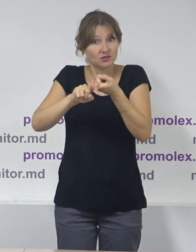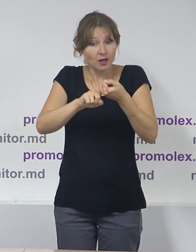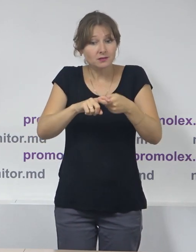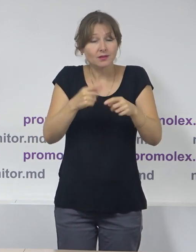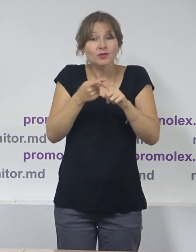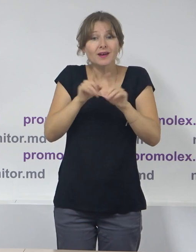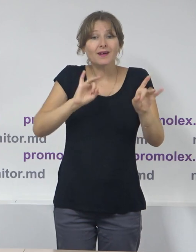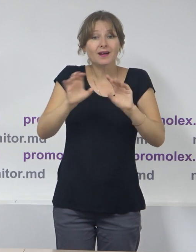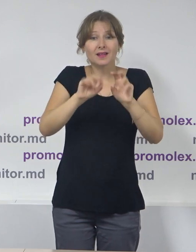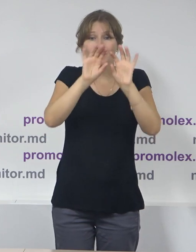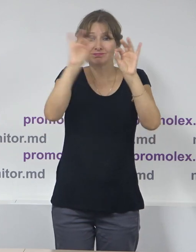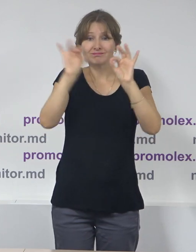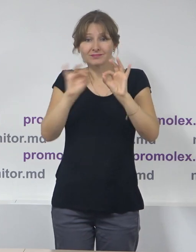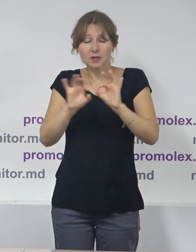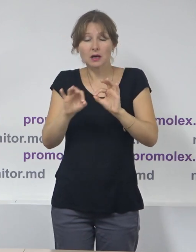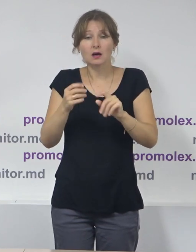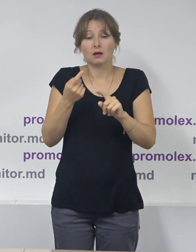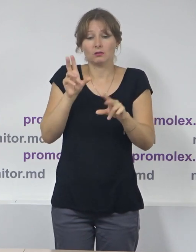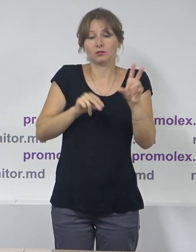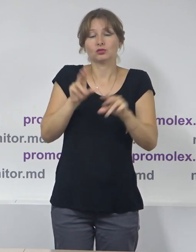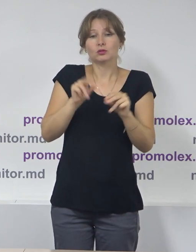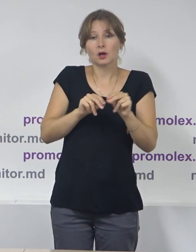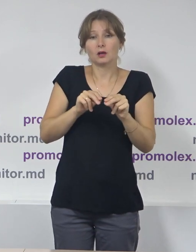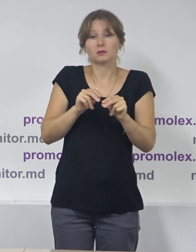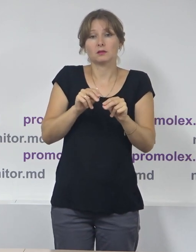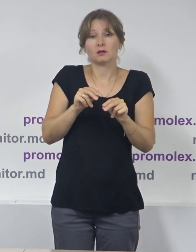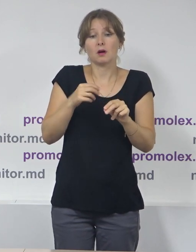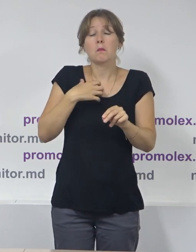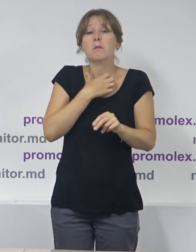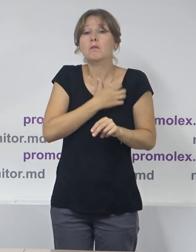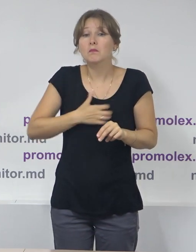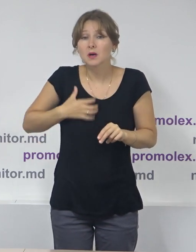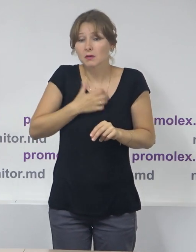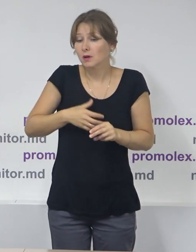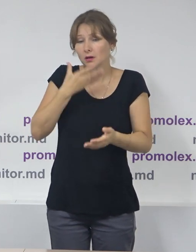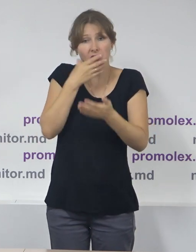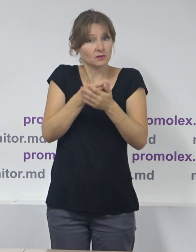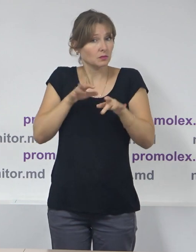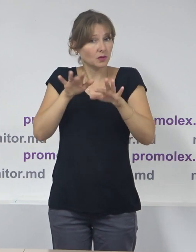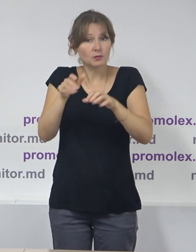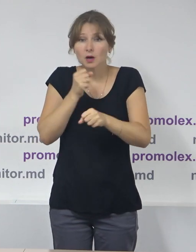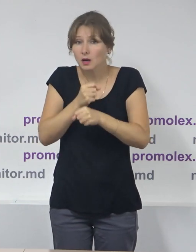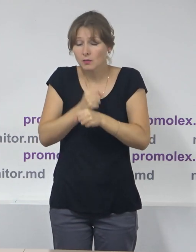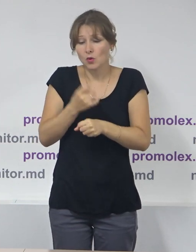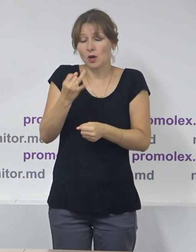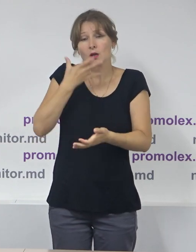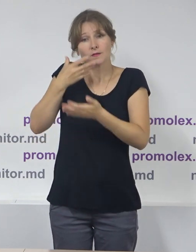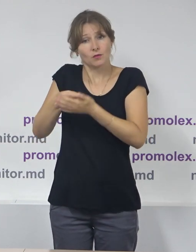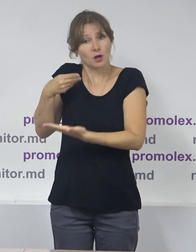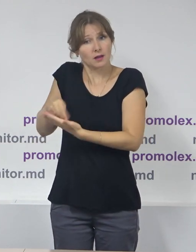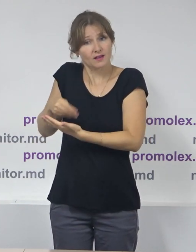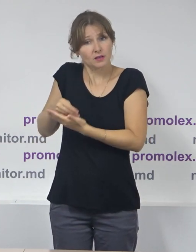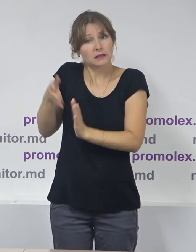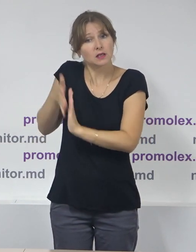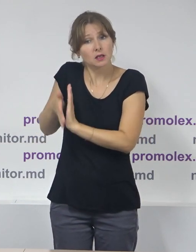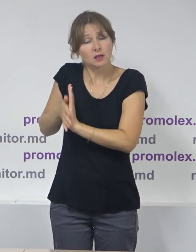că administrația publică locală activează sau ar trebui să activeze în baza planurilor de activitate, în baza resursurilor financiare disponibile și